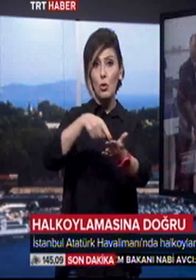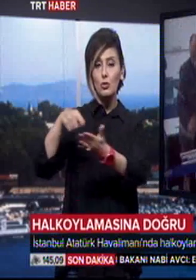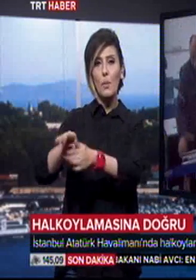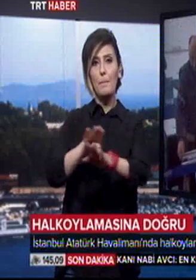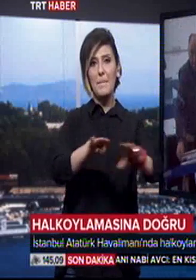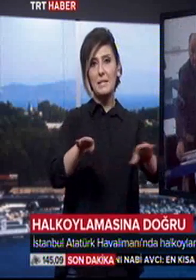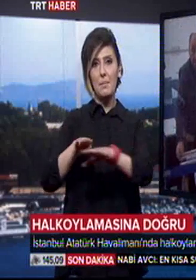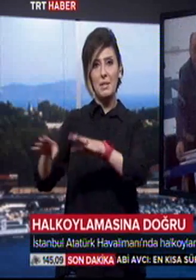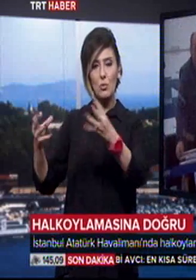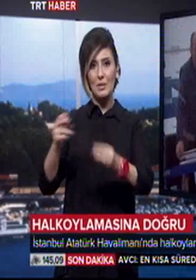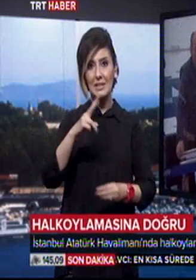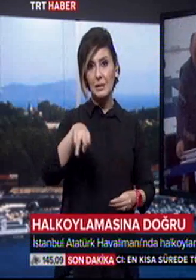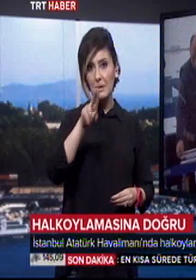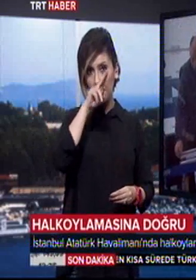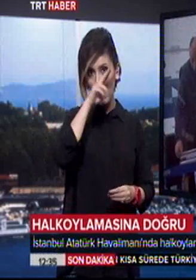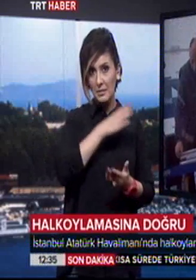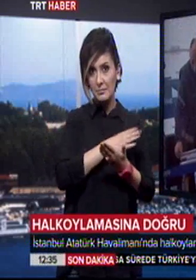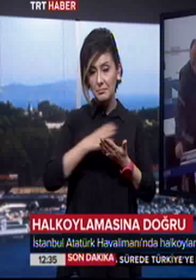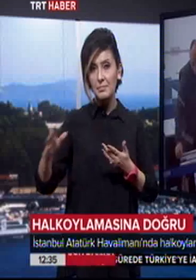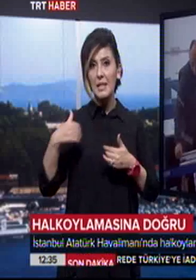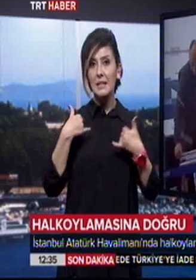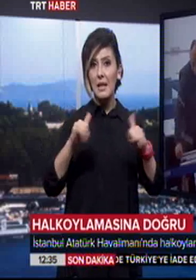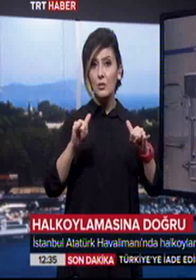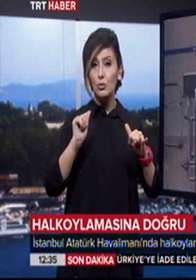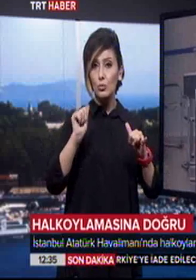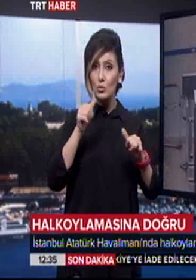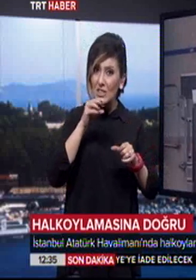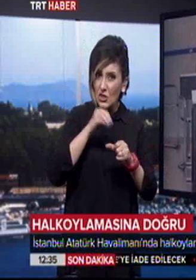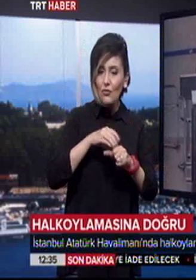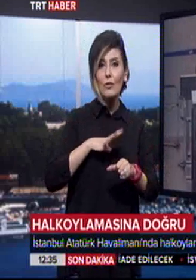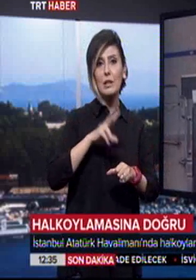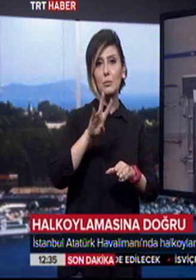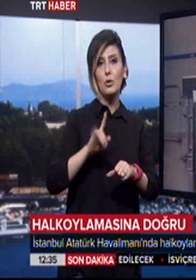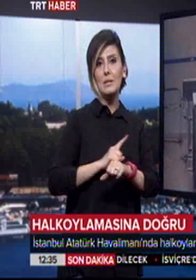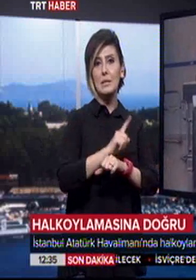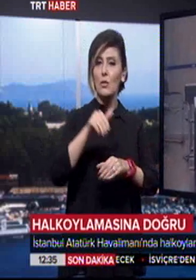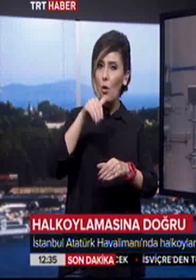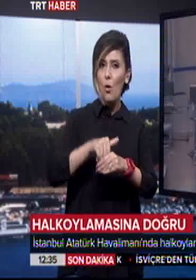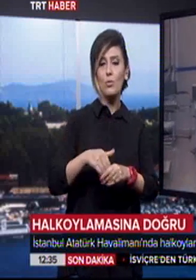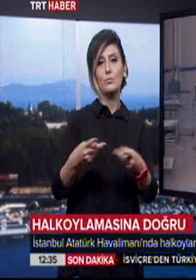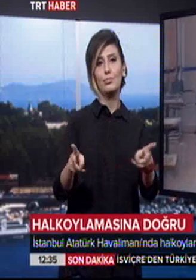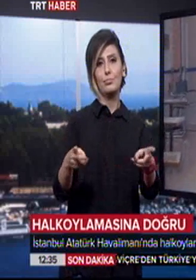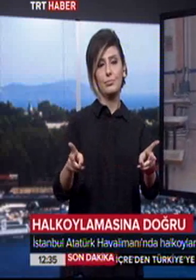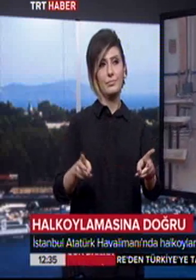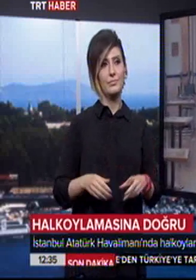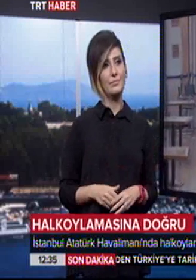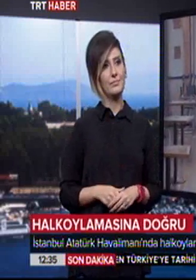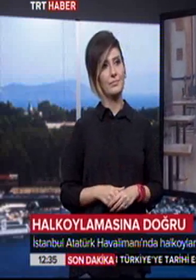yerleştirildi. 27 Mart'tan itibaren tatil günleri de dahil 24 saat oy kullanılabilecek.